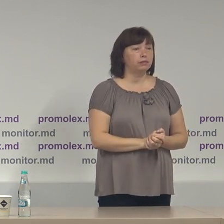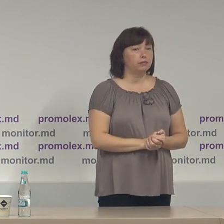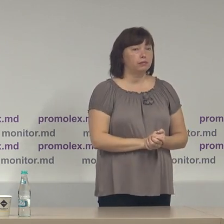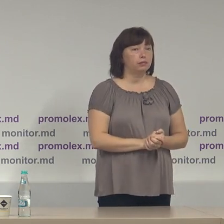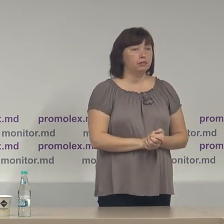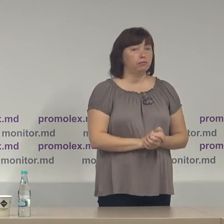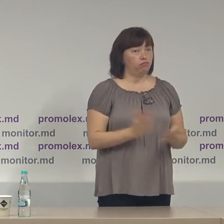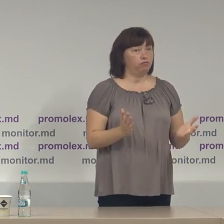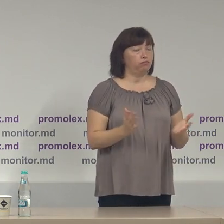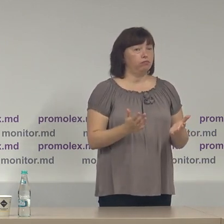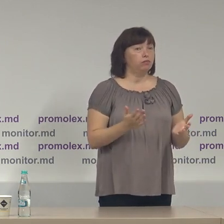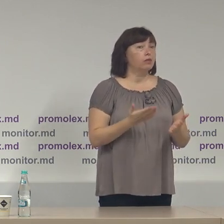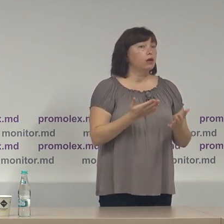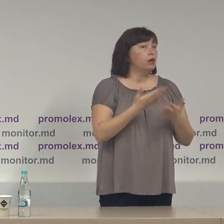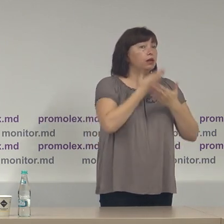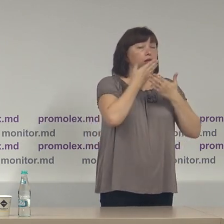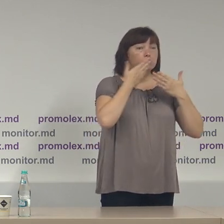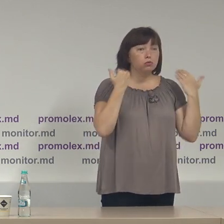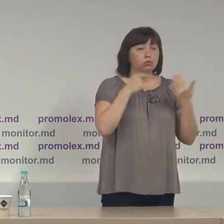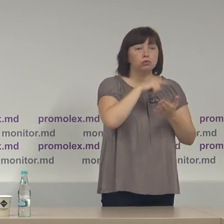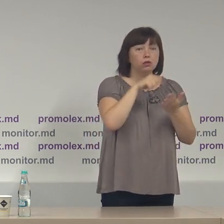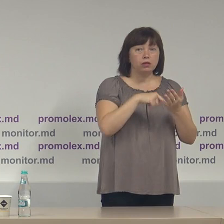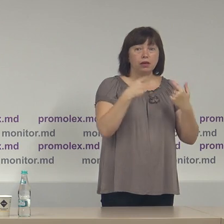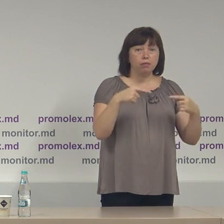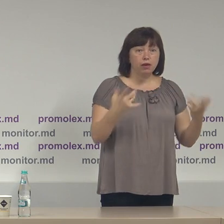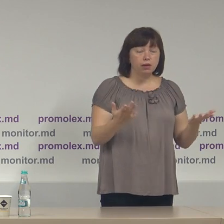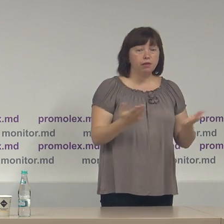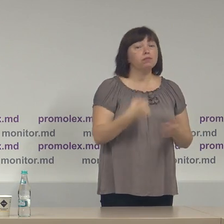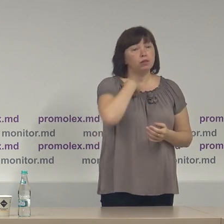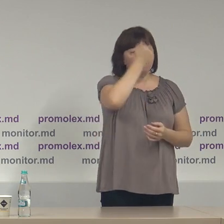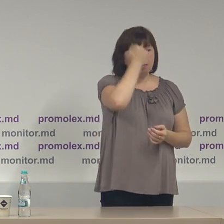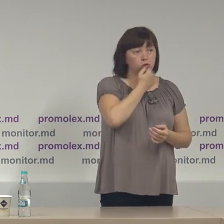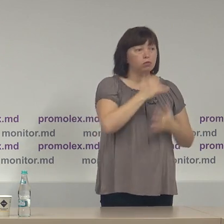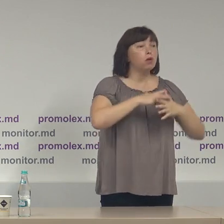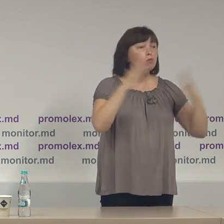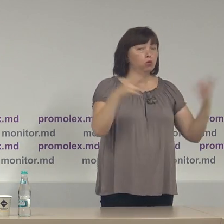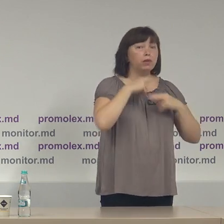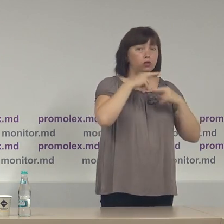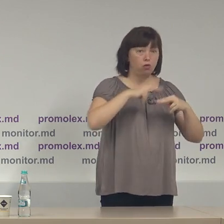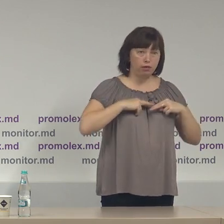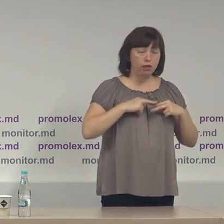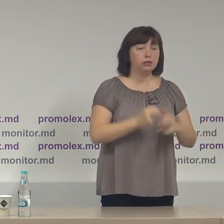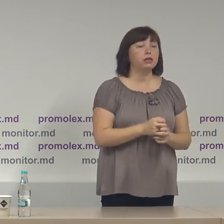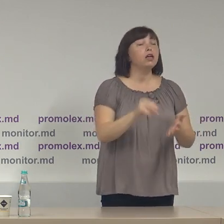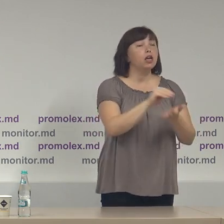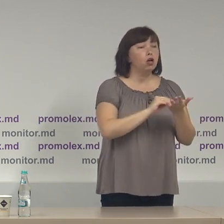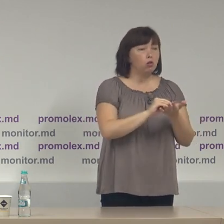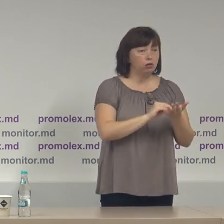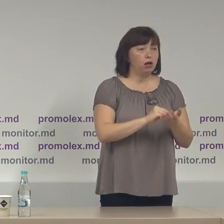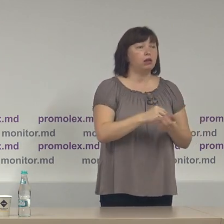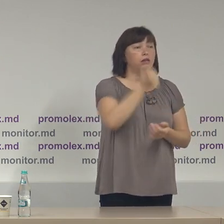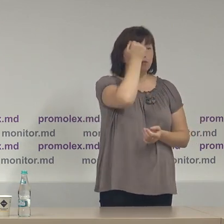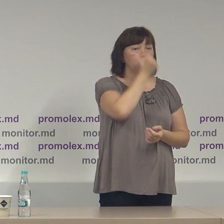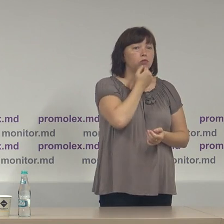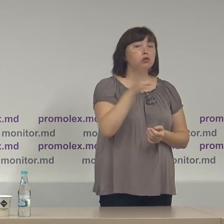ok dacă nu mai sunt alte întrebări încă o dată vă mulțumesc mult pentru atenție încă o dată țin să